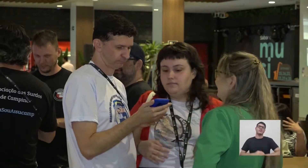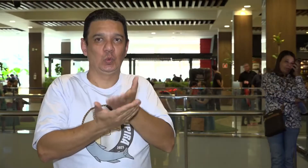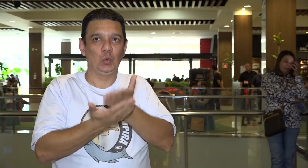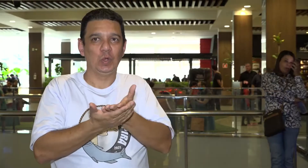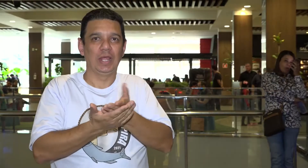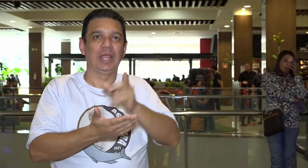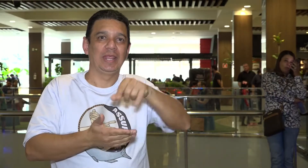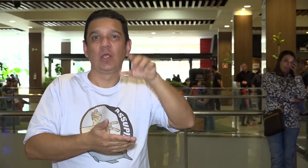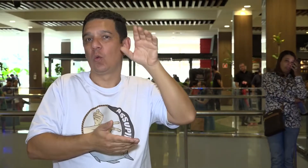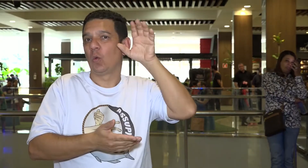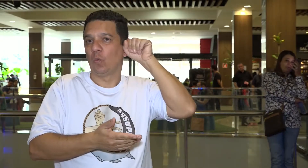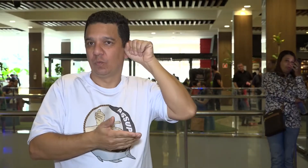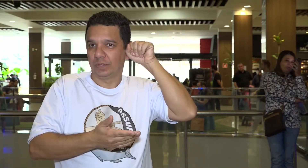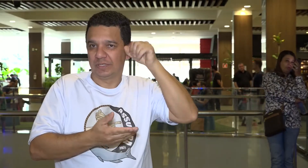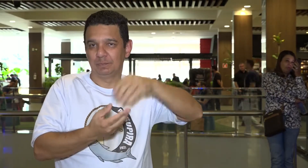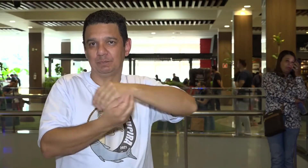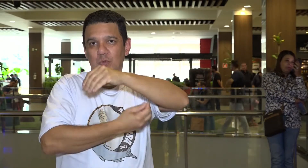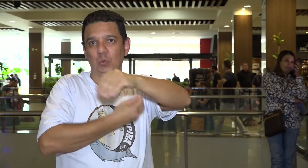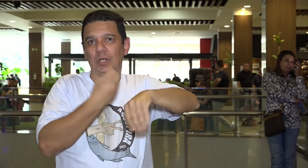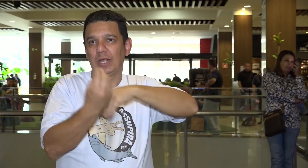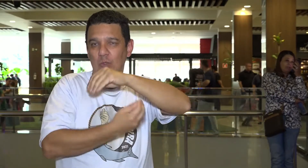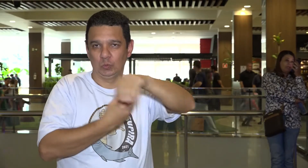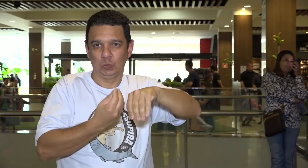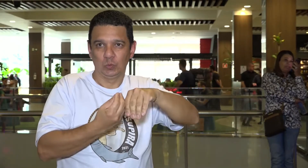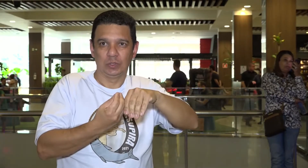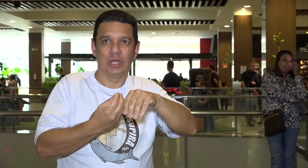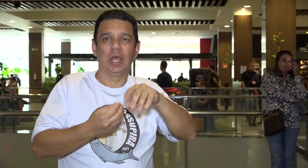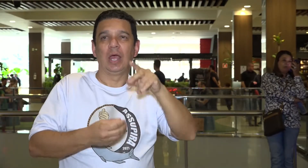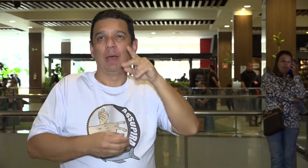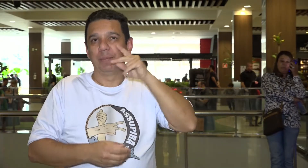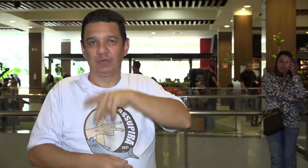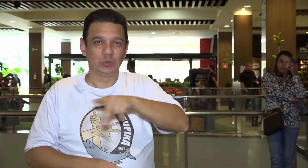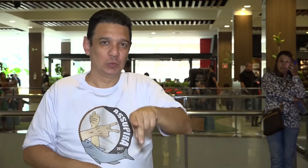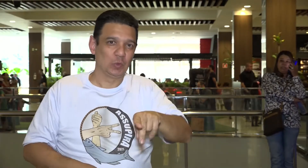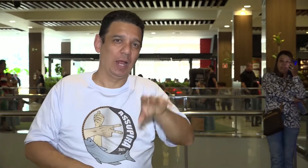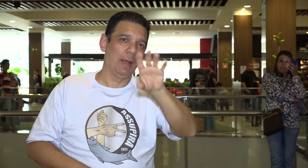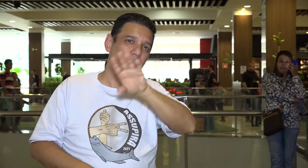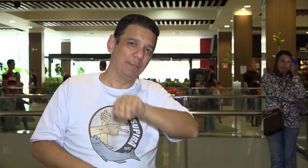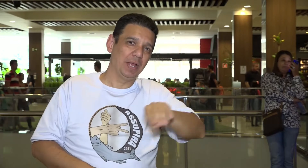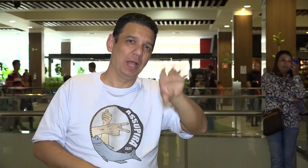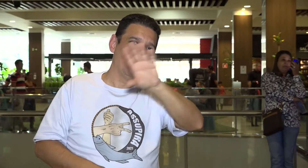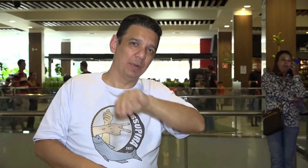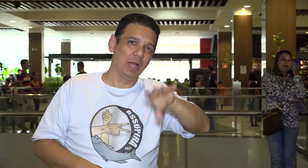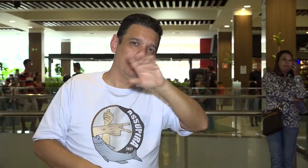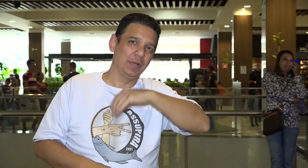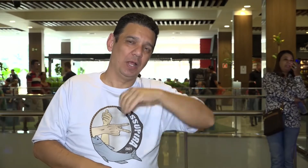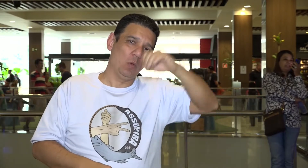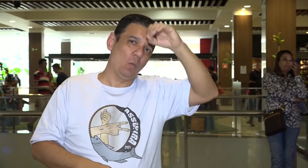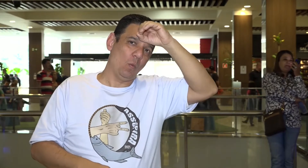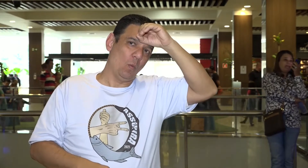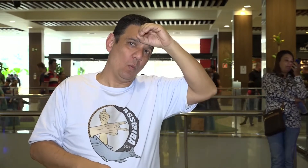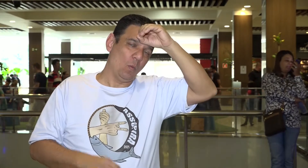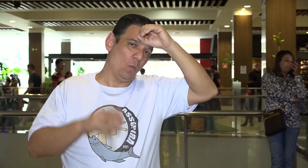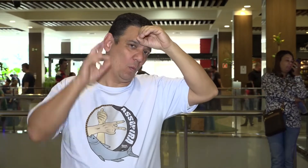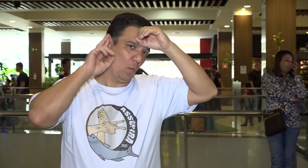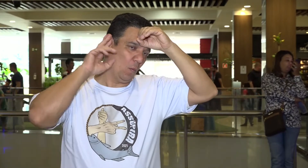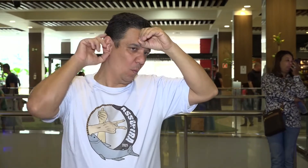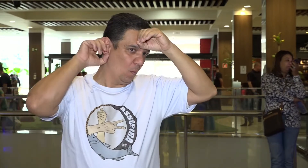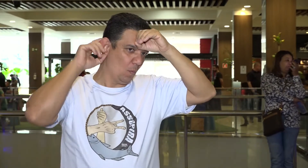Quando eu ia na escola, eu ficava junto com os ouvintes. E a professora ficava dando aula, falando, eu não